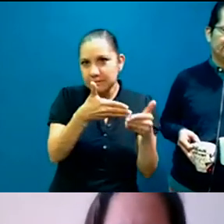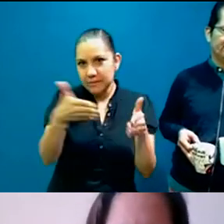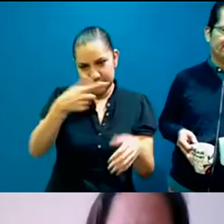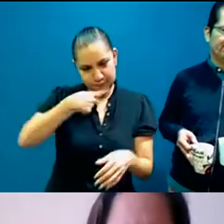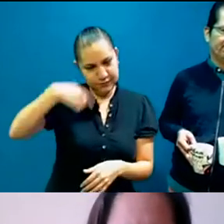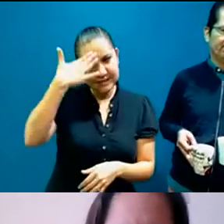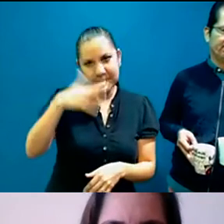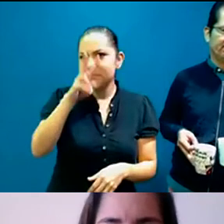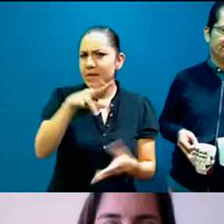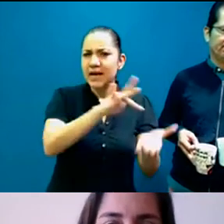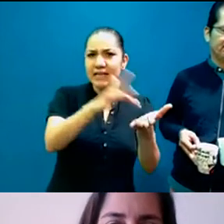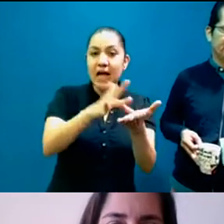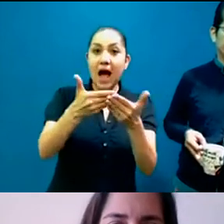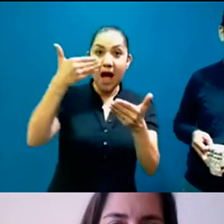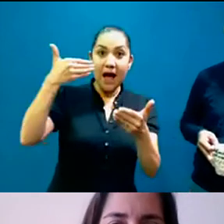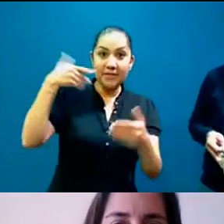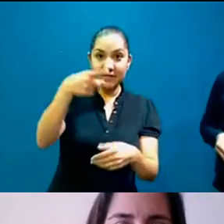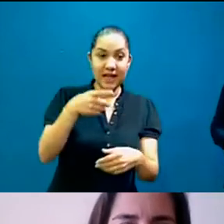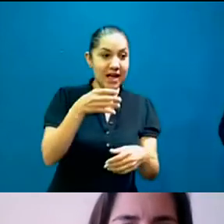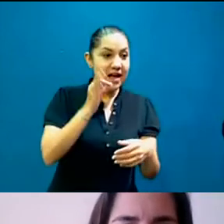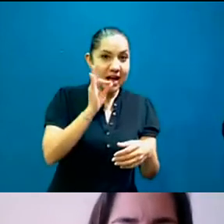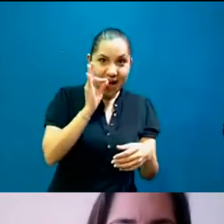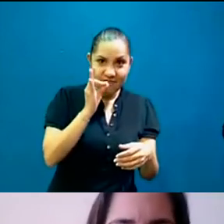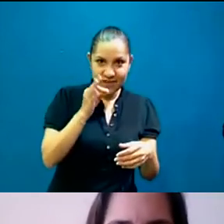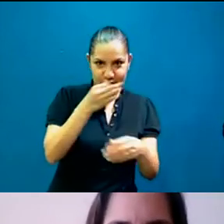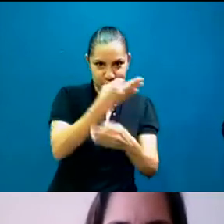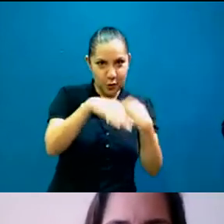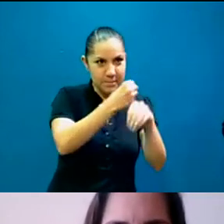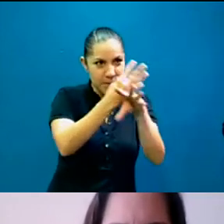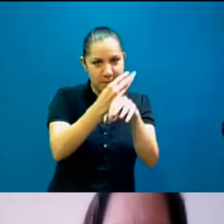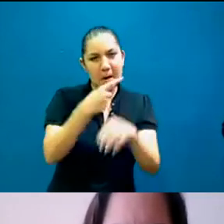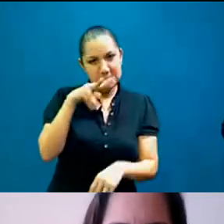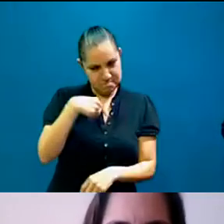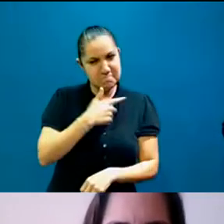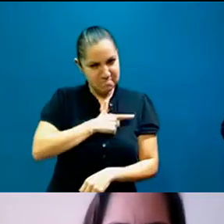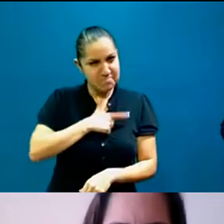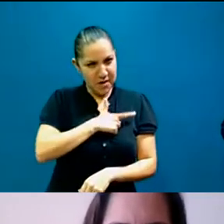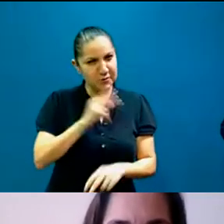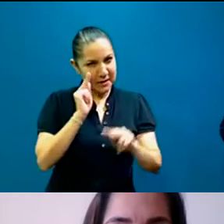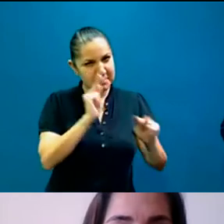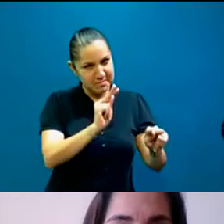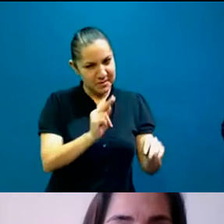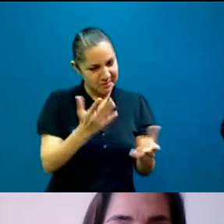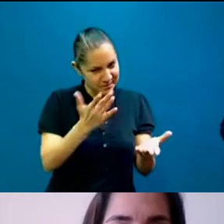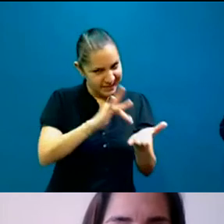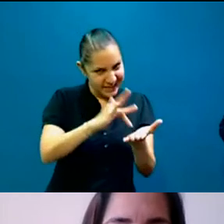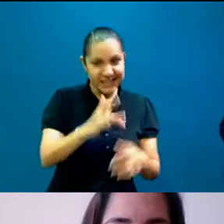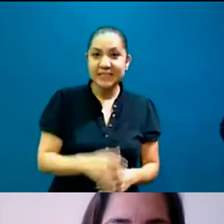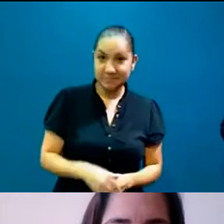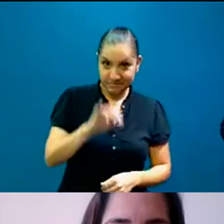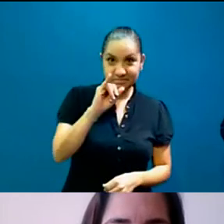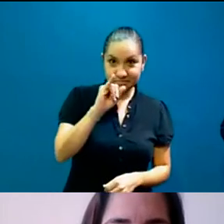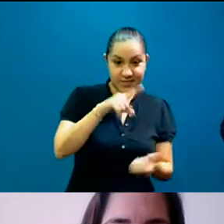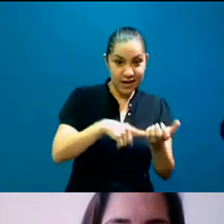porque he estado en tus últimos cafés y me han gustado mucho, Flor. Ay, qué bueno. Y sí, no es fácil porque les digo, yo no tengo poder